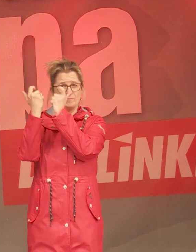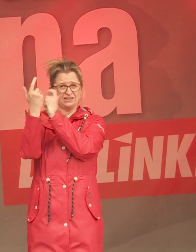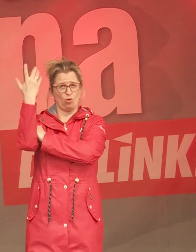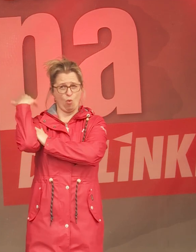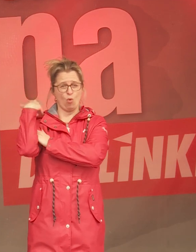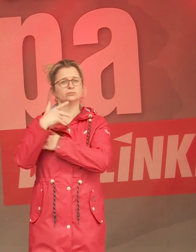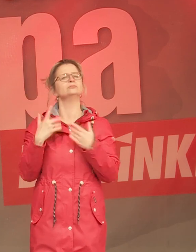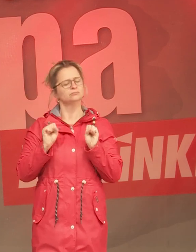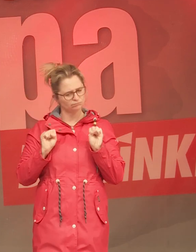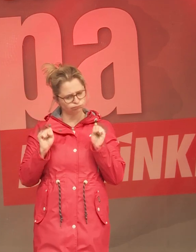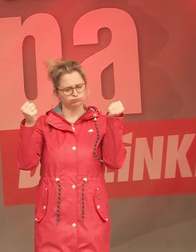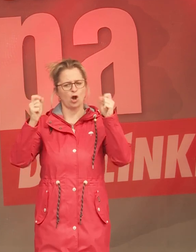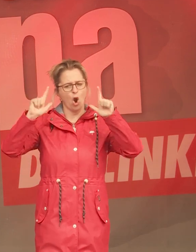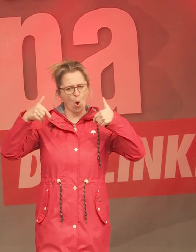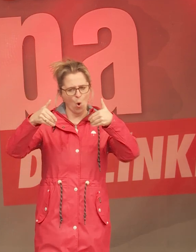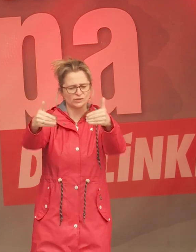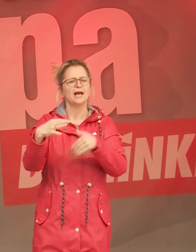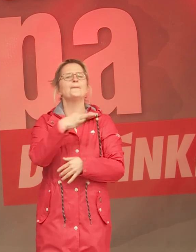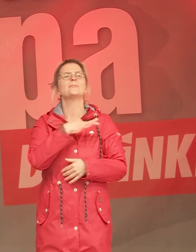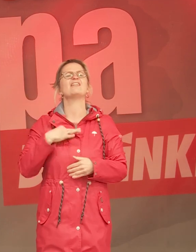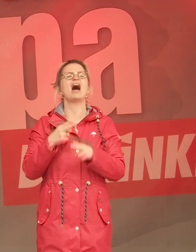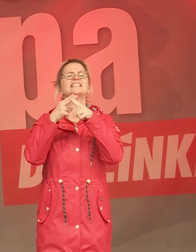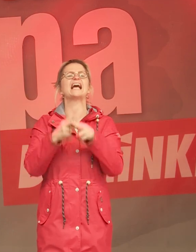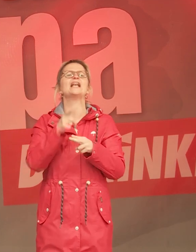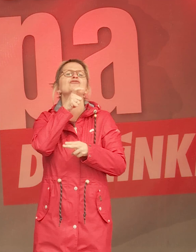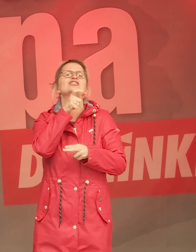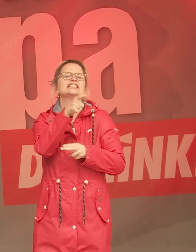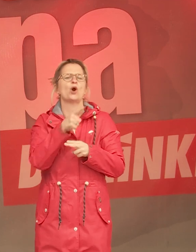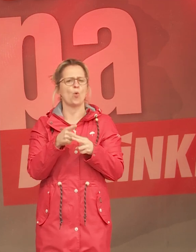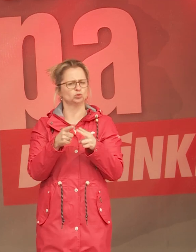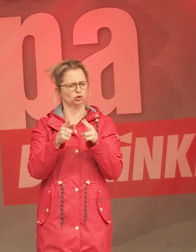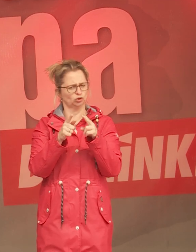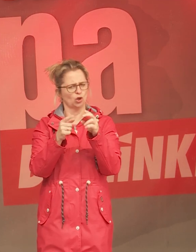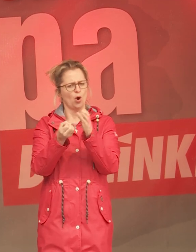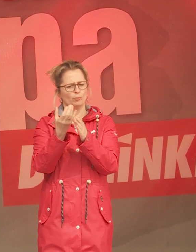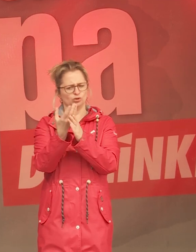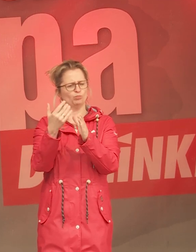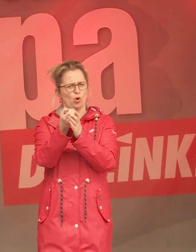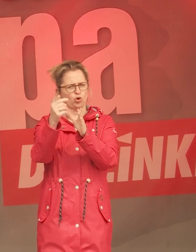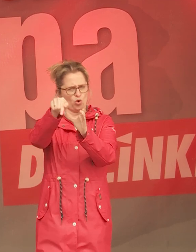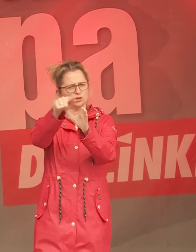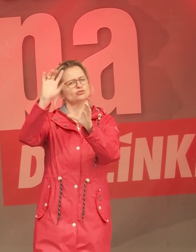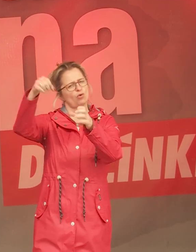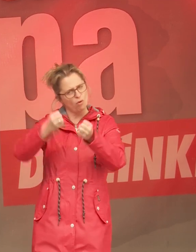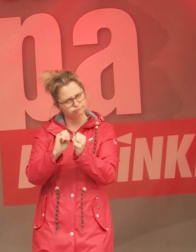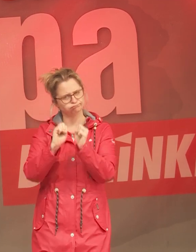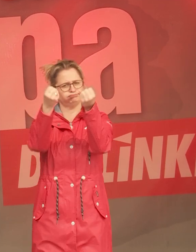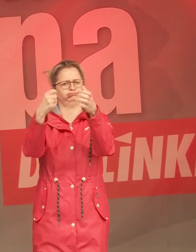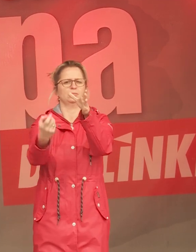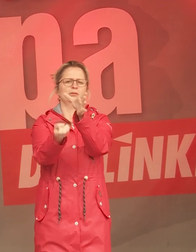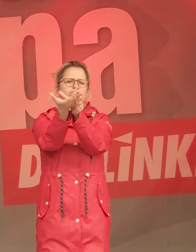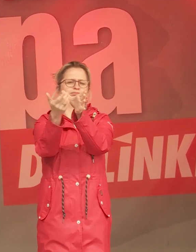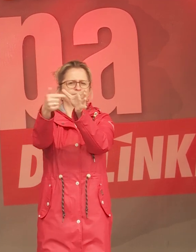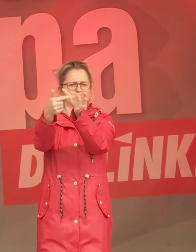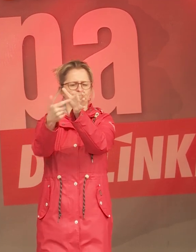für ein privates Rentenversicherungsprodukt. Also eine private Rentenversicherung. Pan-European Personal Pension Product heißt das auf Englisch.